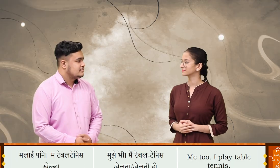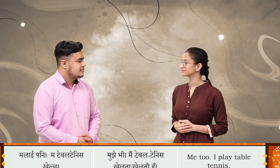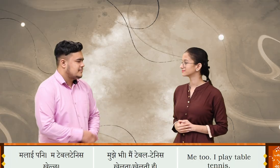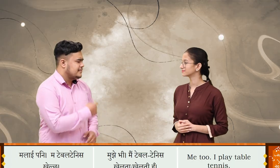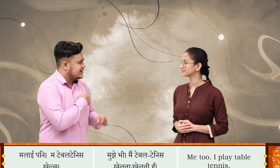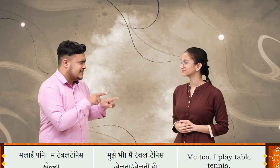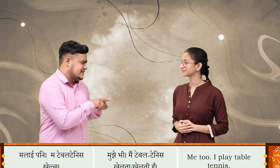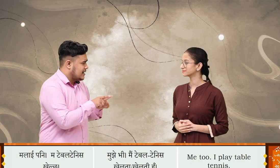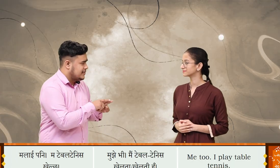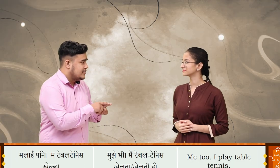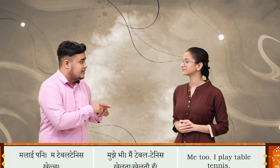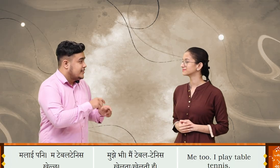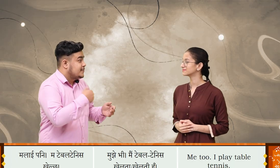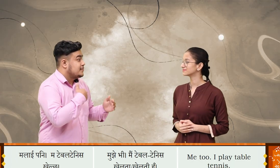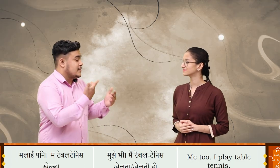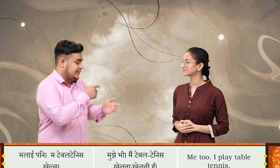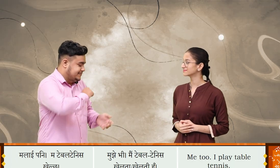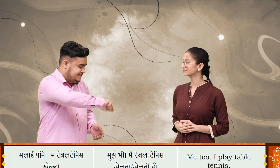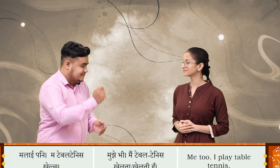मालाई पनी मा टेबल टेनिस खेल्चू?